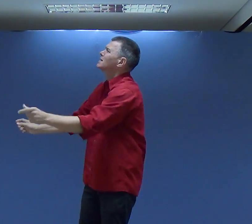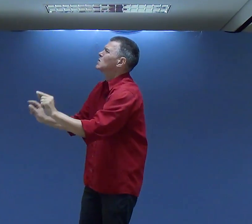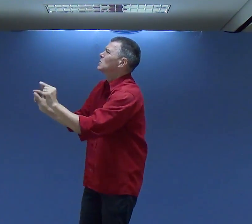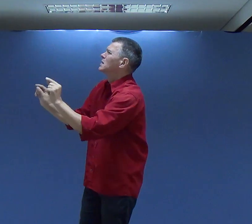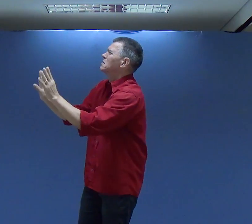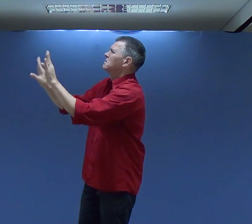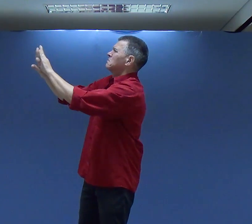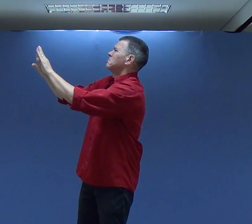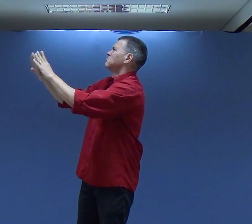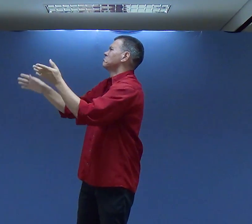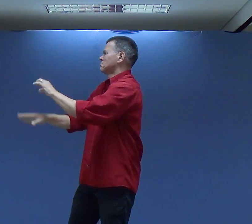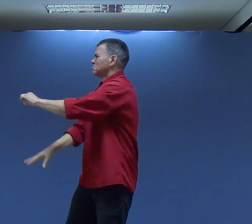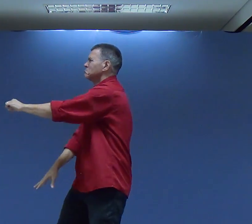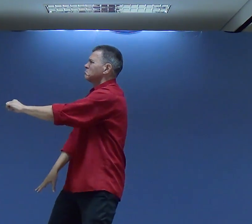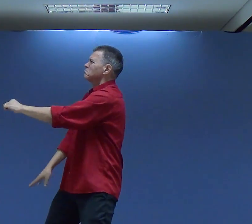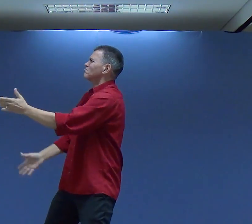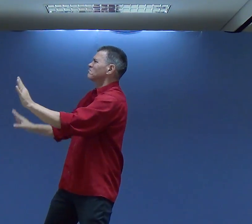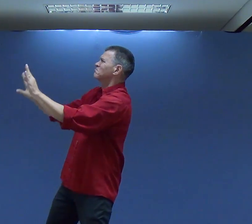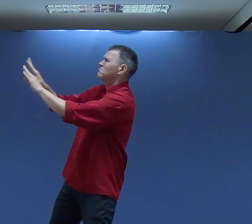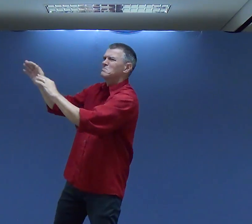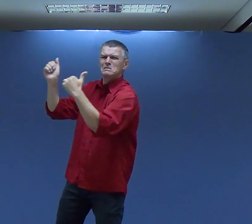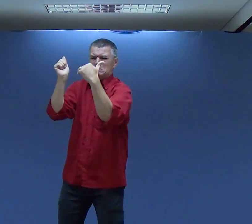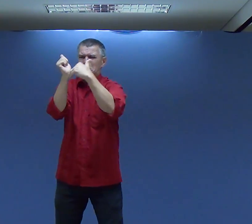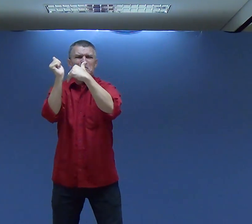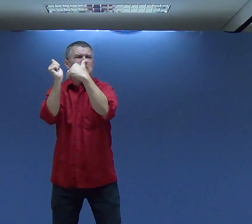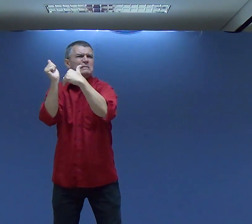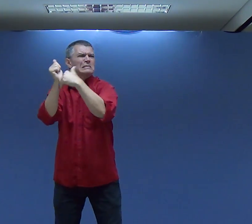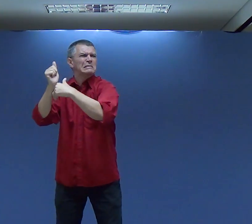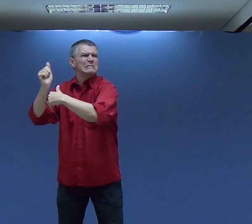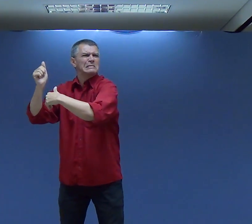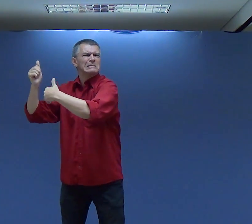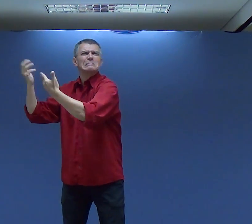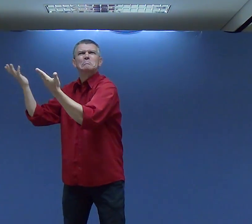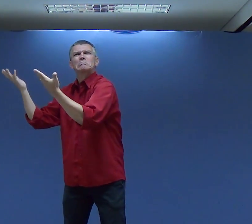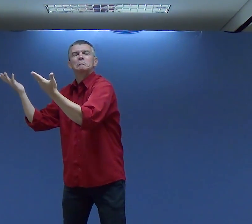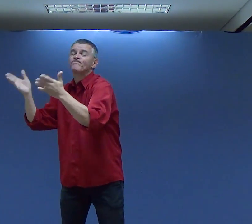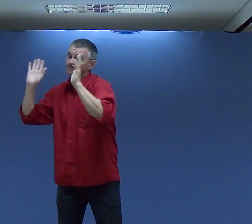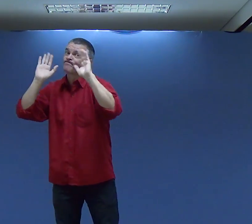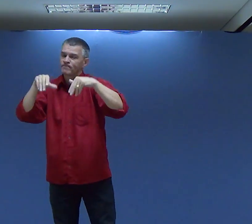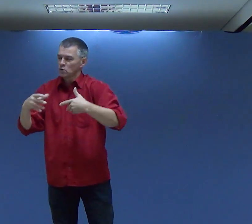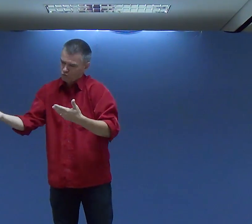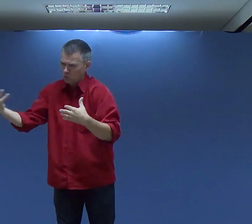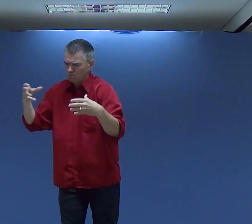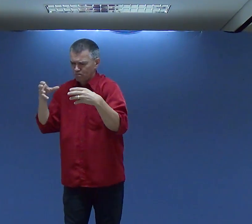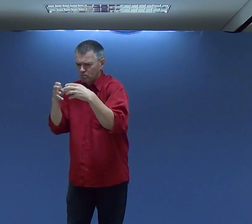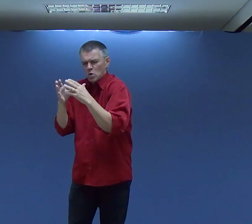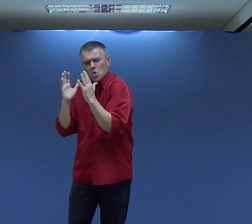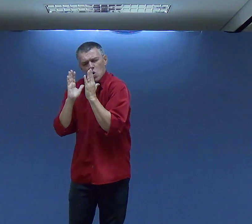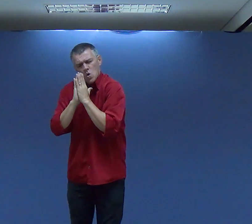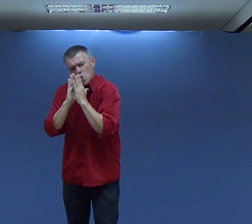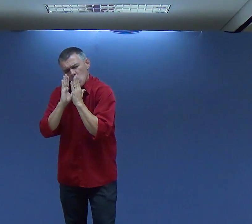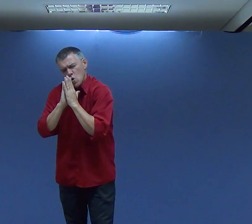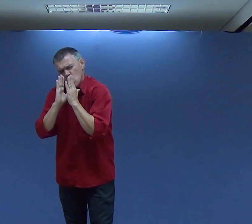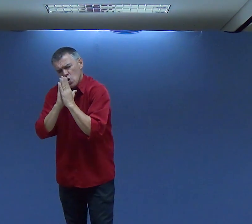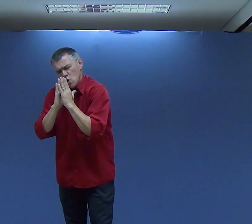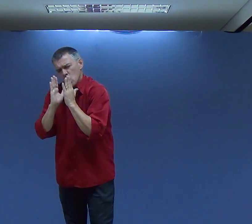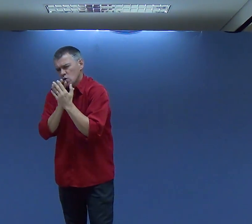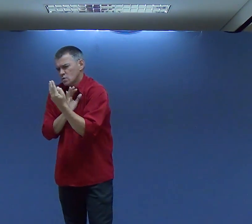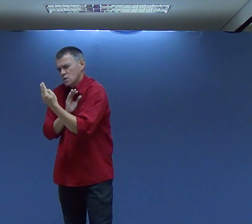Um sonho estranho E Deus me mostrou claramente Que foi uma estratégia Religiada contra a nossa família Gostaríamos que nós